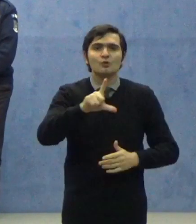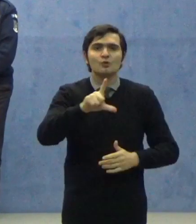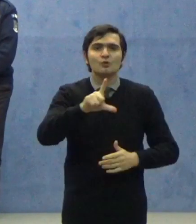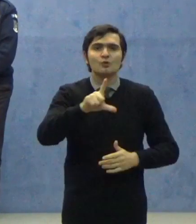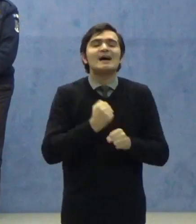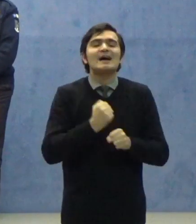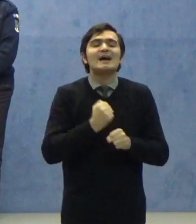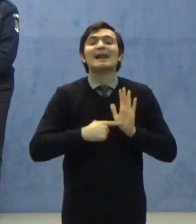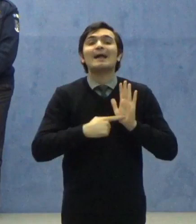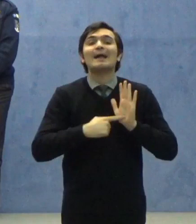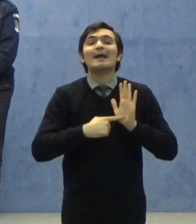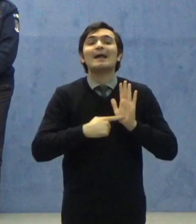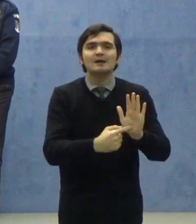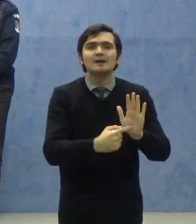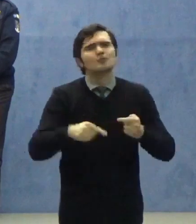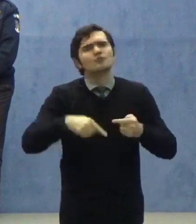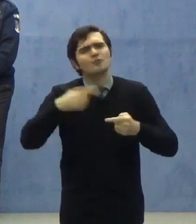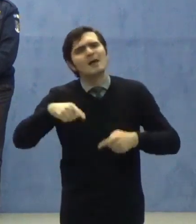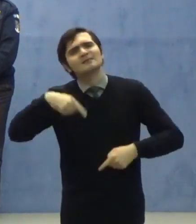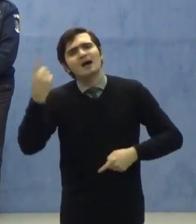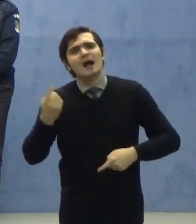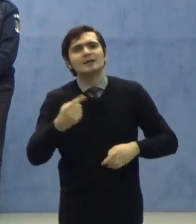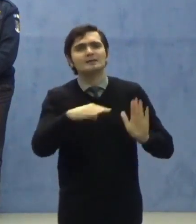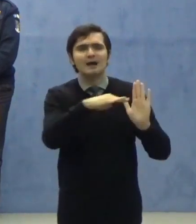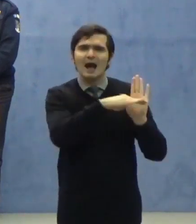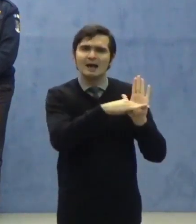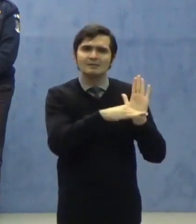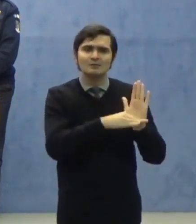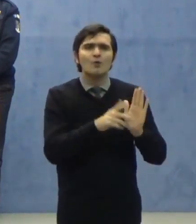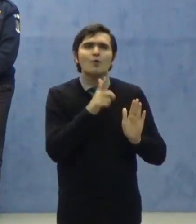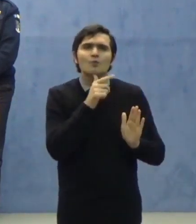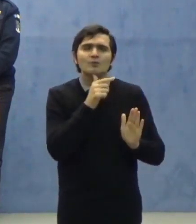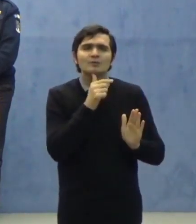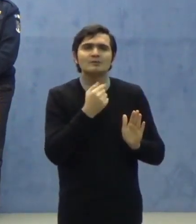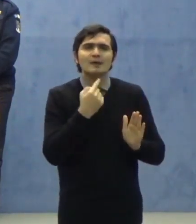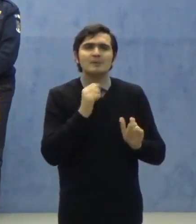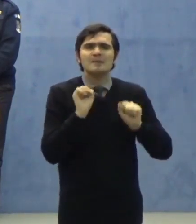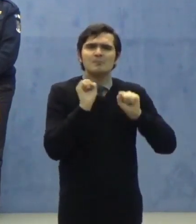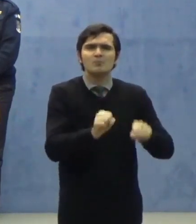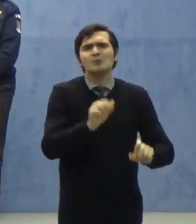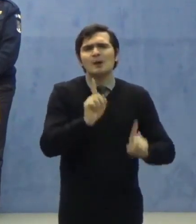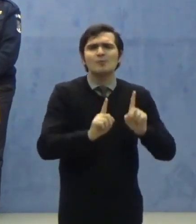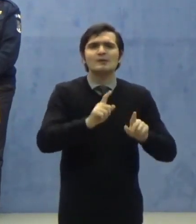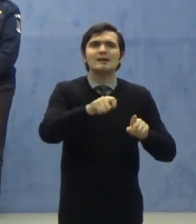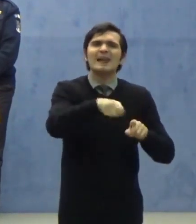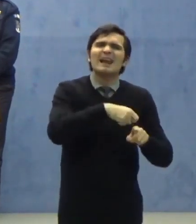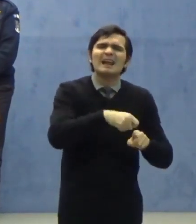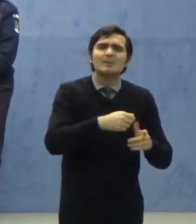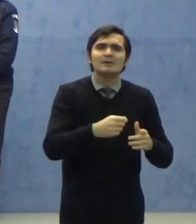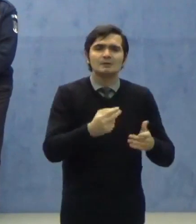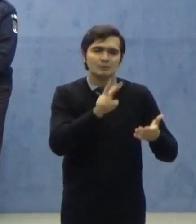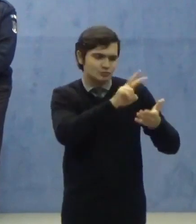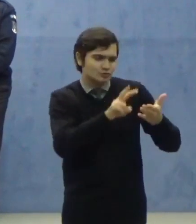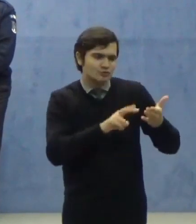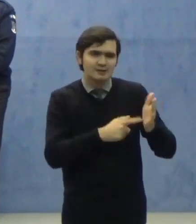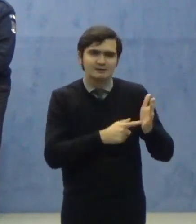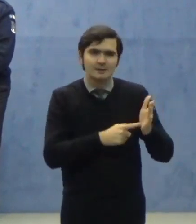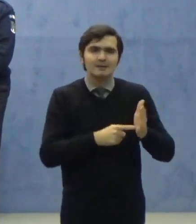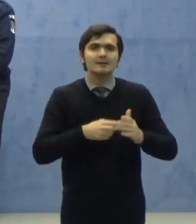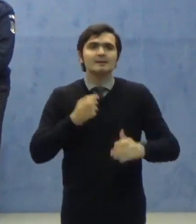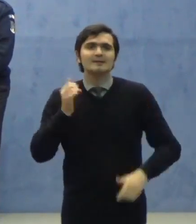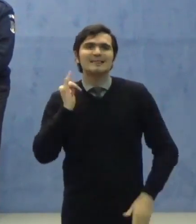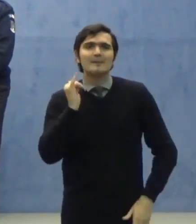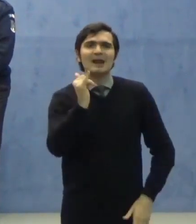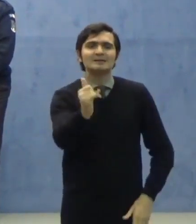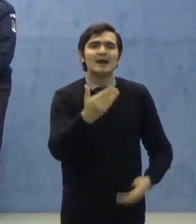recomandări. Urmează un alt articol unde impunem reglementări. Citez. Deplasarea în